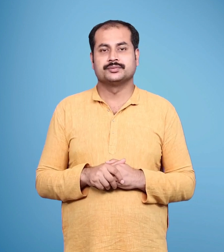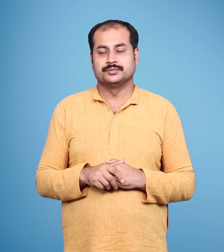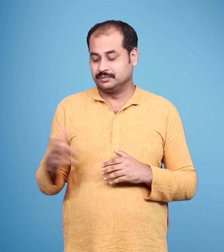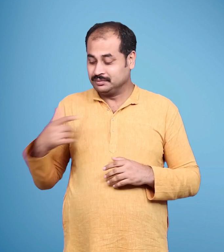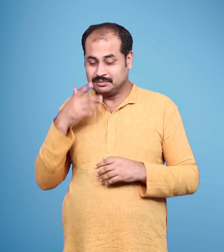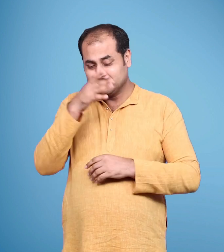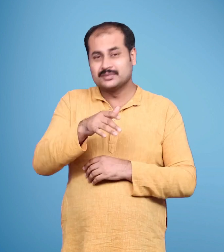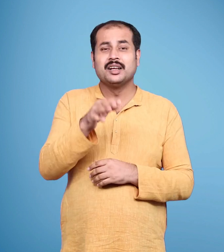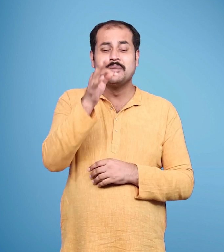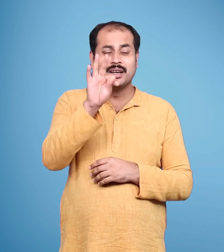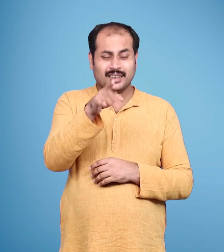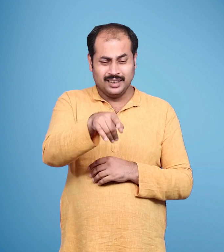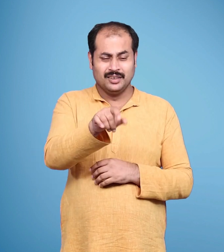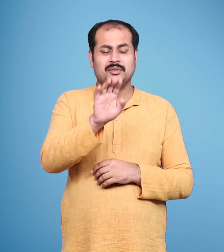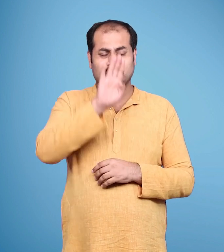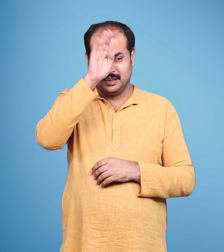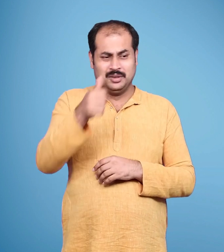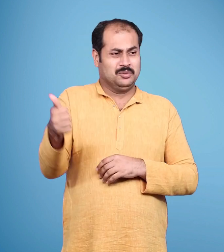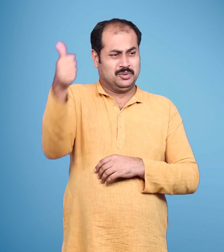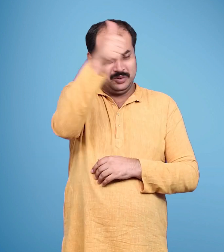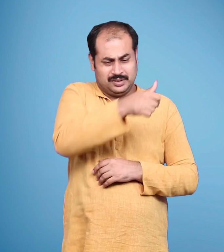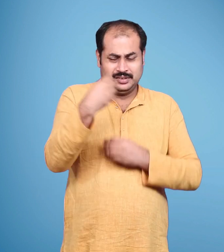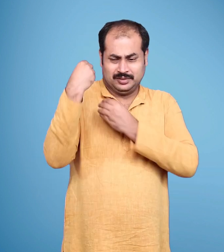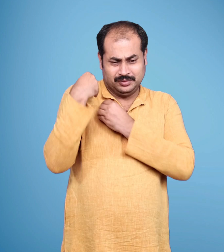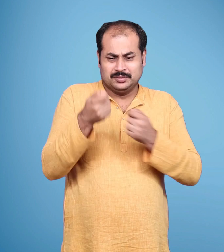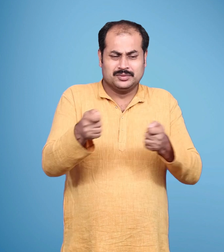भरत से कहा वच तुम राजकाज संभाल लो